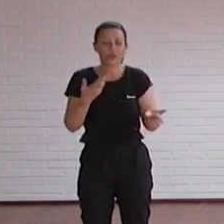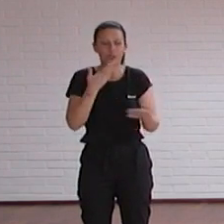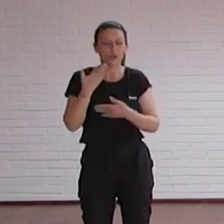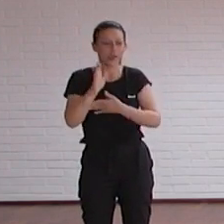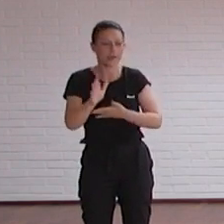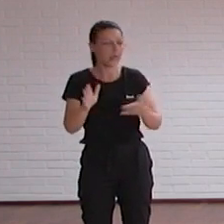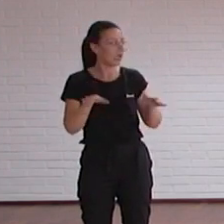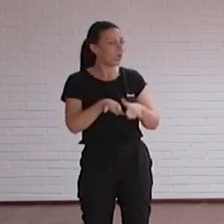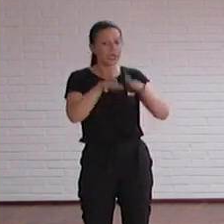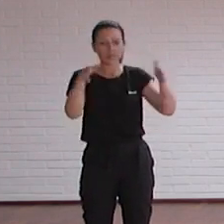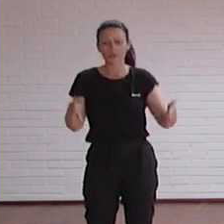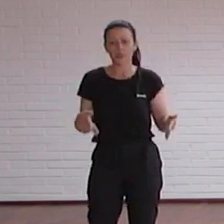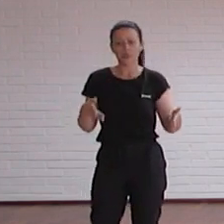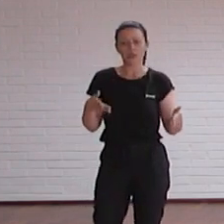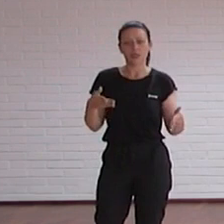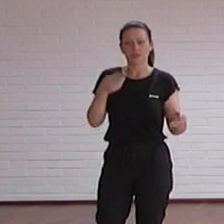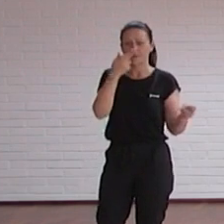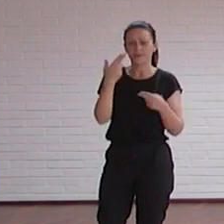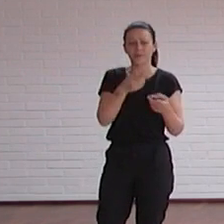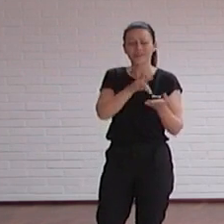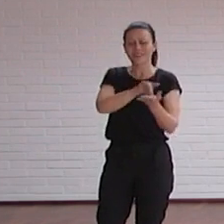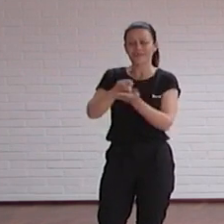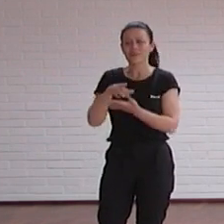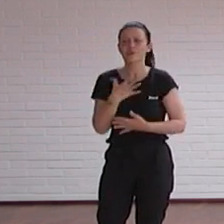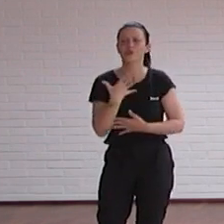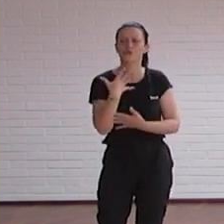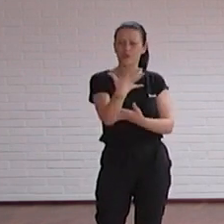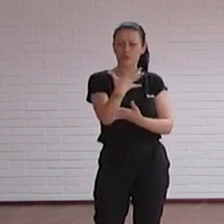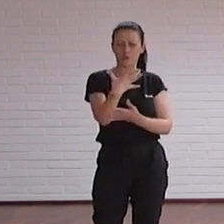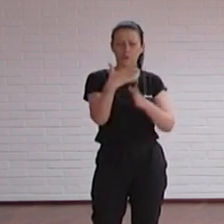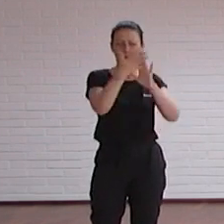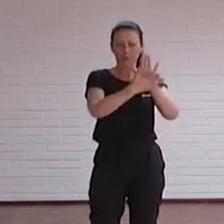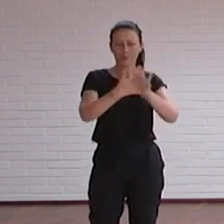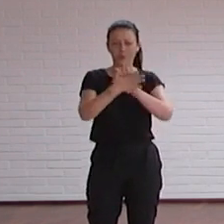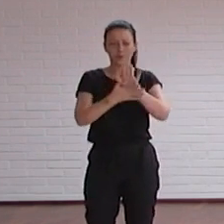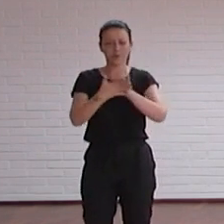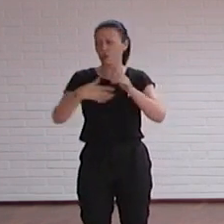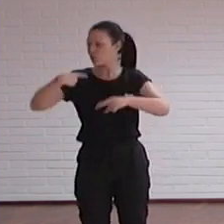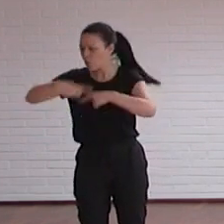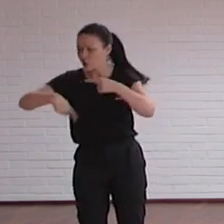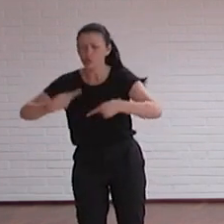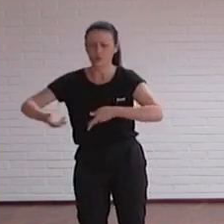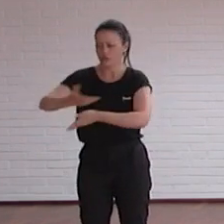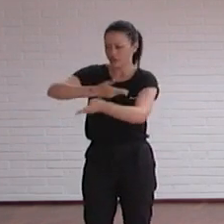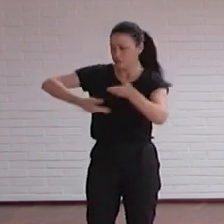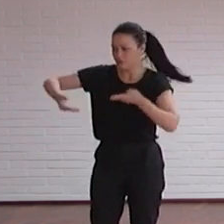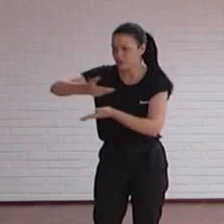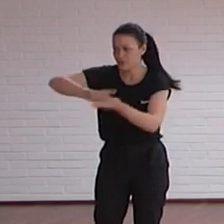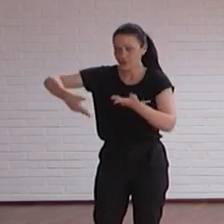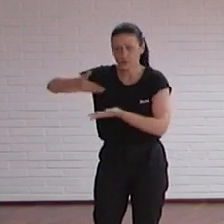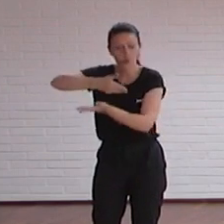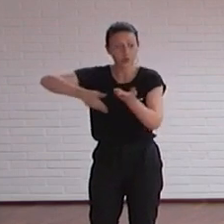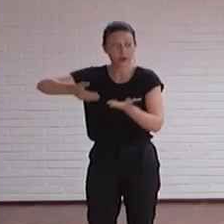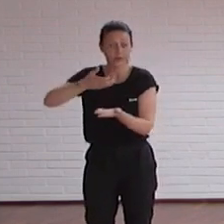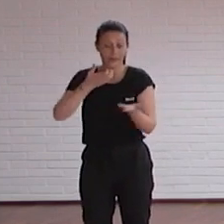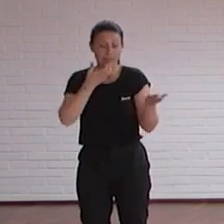En esta mesa van a participar cinco servicios que nos están ayudando todos los días, que les ayudamos nosotros, que estamos en comunicación, pero son